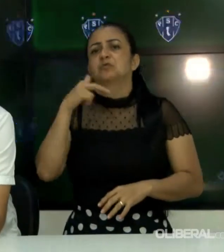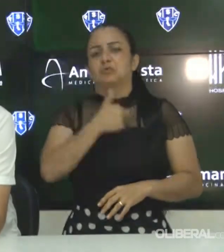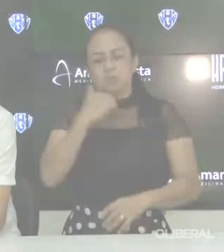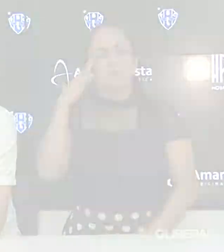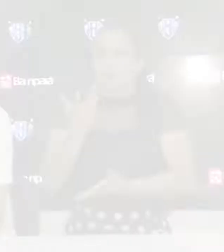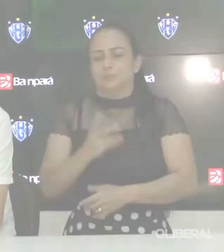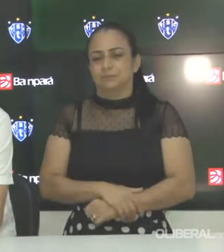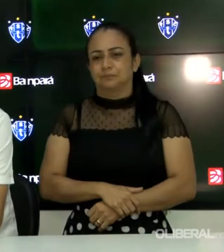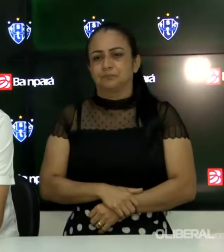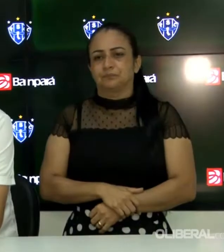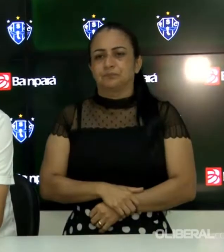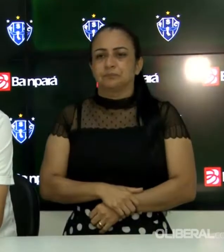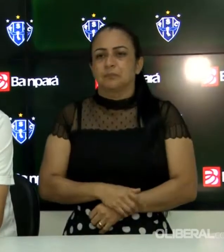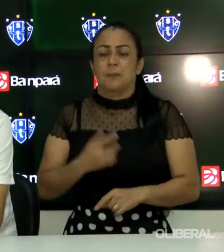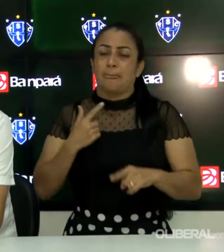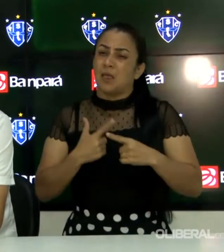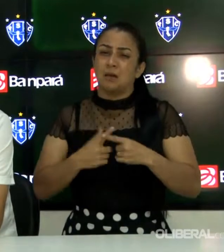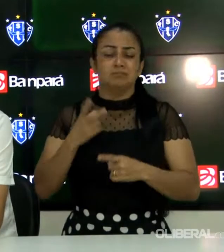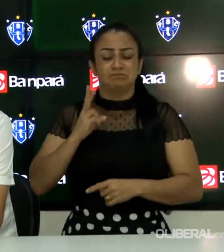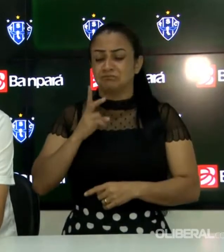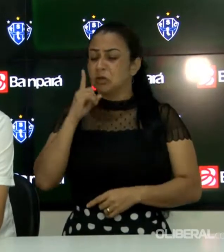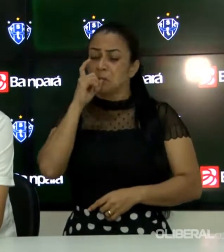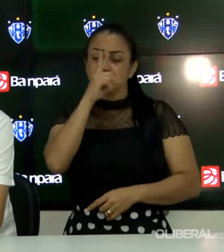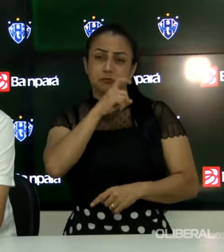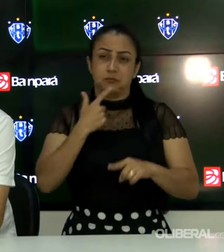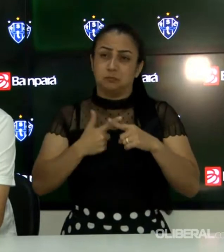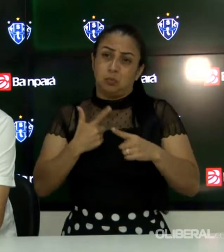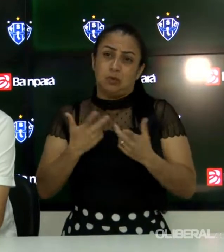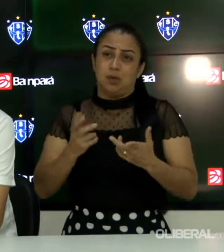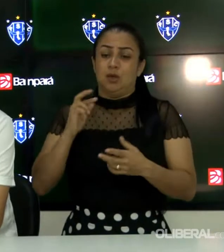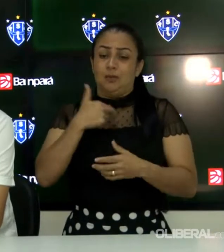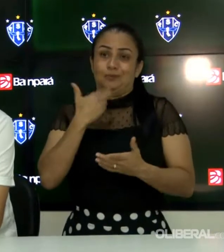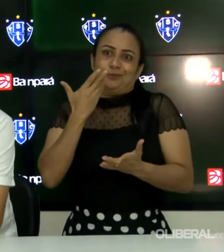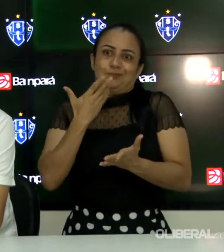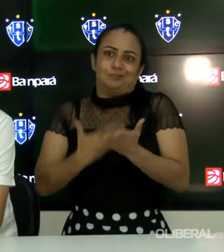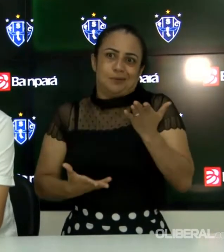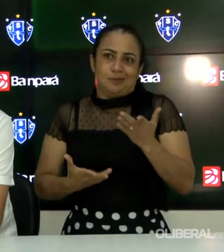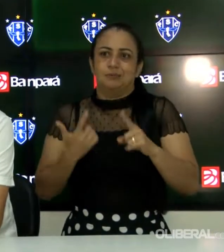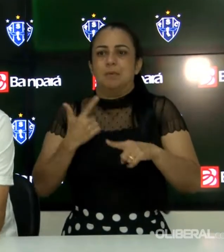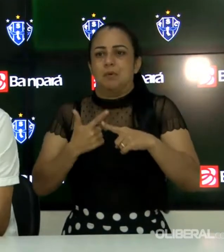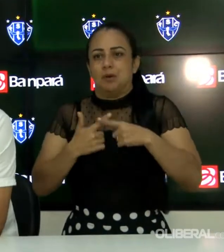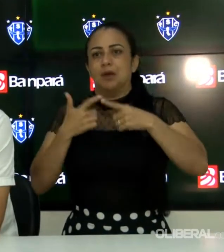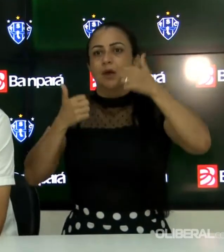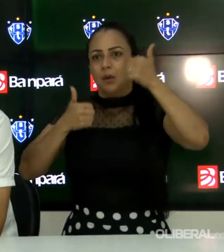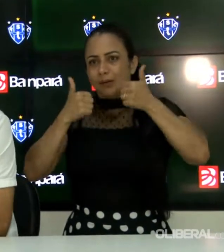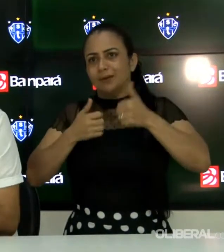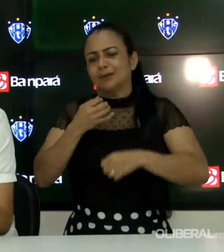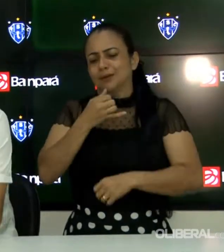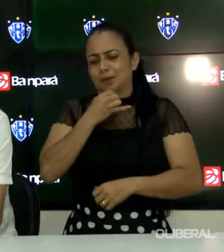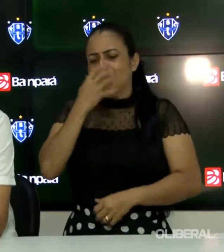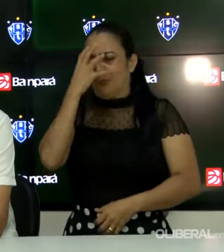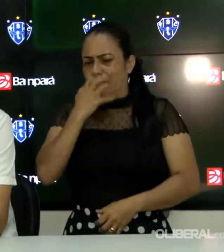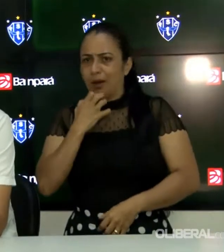ritmo bom de jogo. Ah, isso é sempre complicado, principalmente quando o resultado não vem, o torcedor fica chateado, o torcedor vem em bom